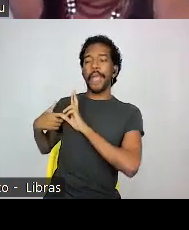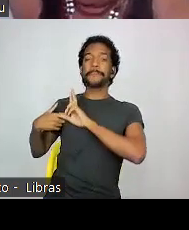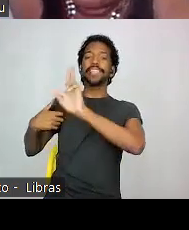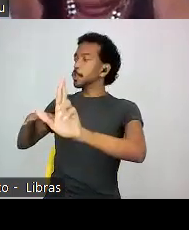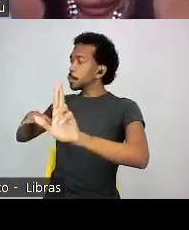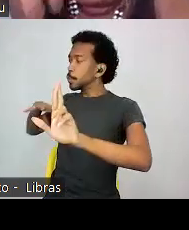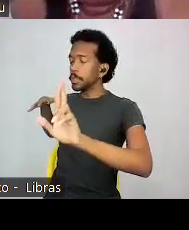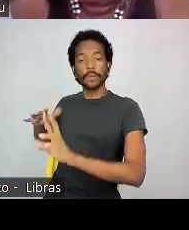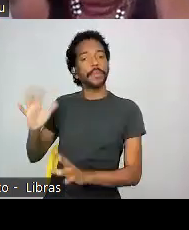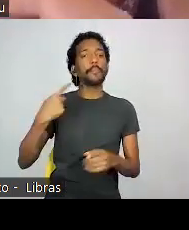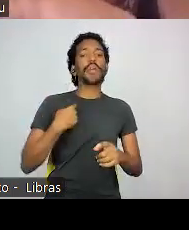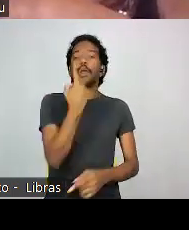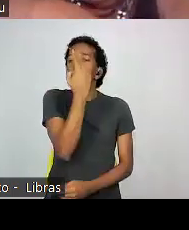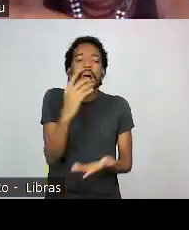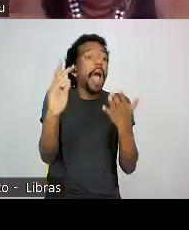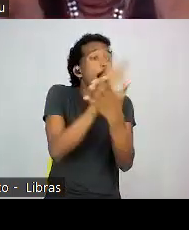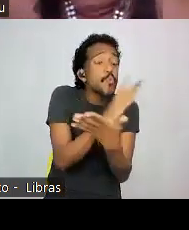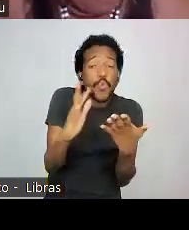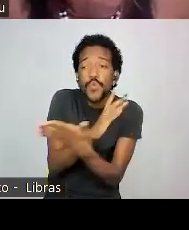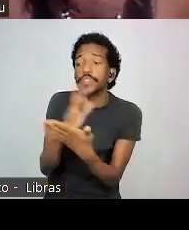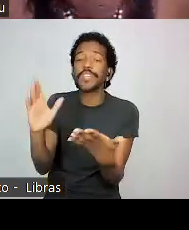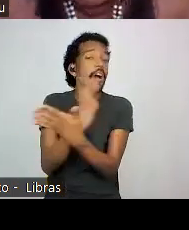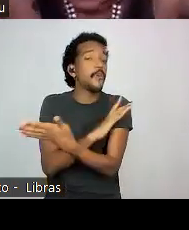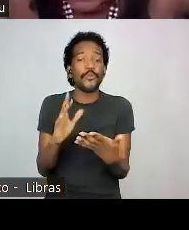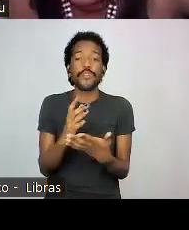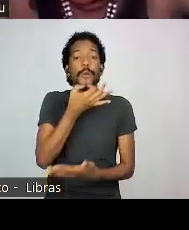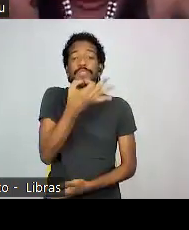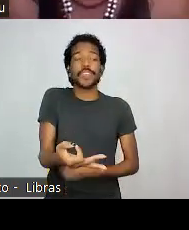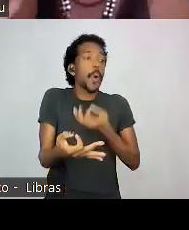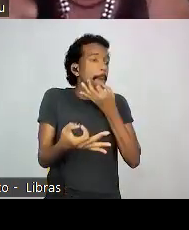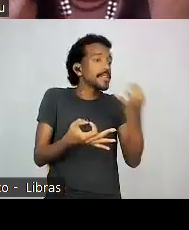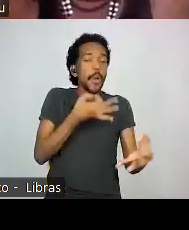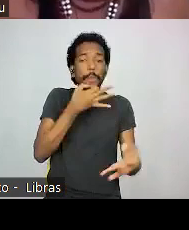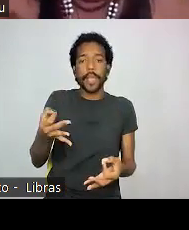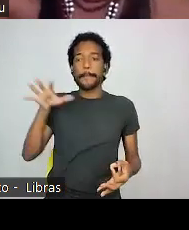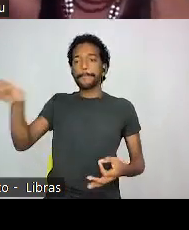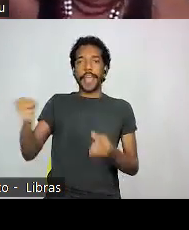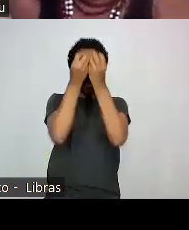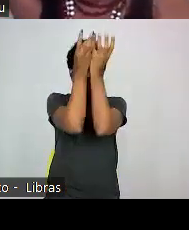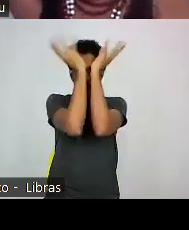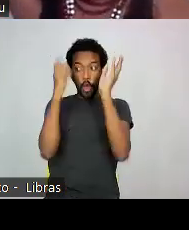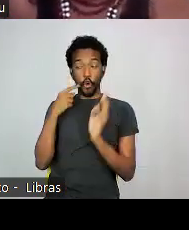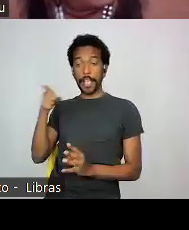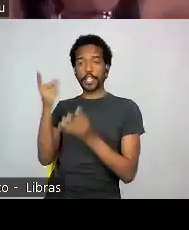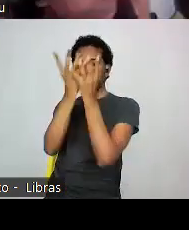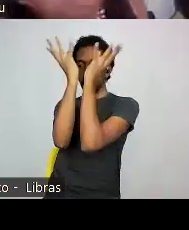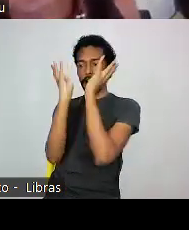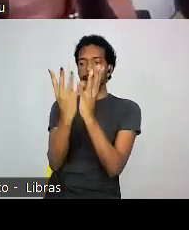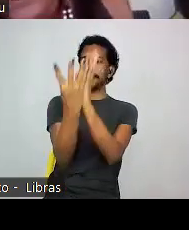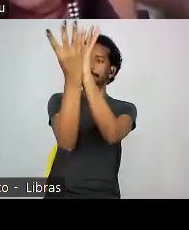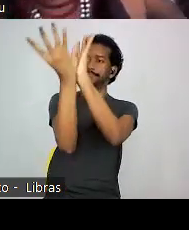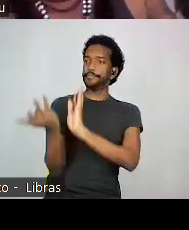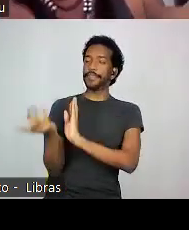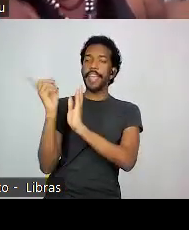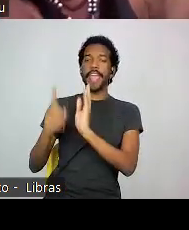pincelam um de nós ou alguns de nós ou pegam esse cocá e falam esse cocá é uma obra de arte e esse